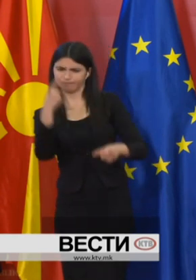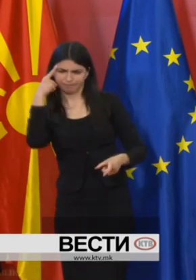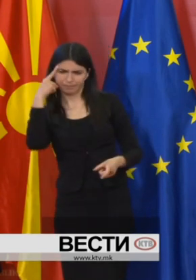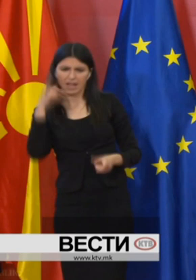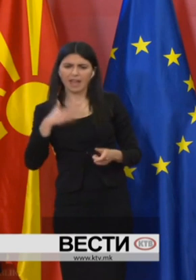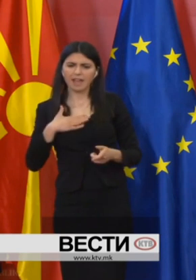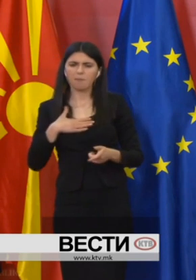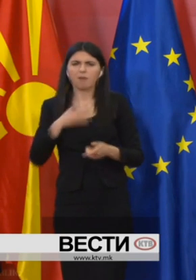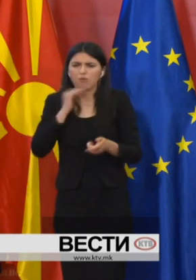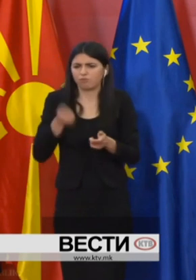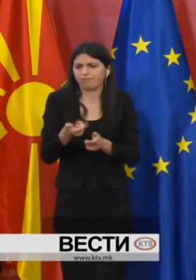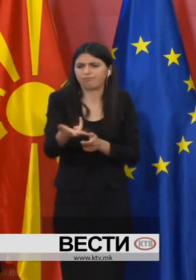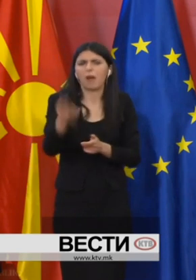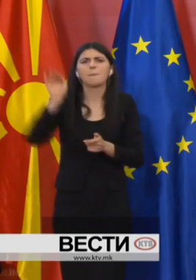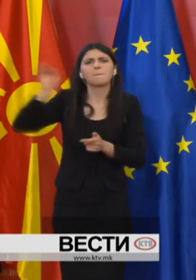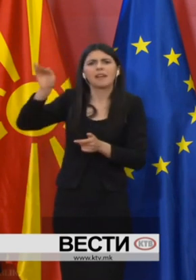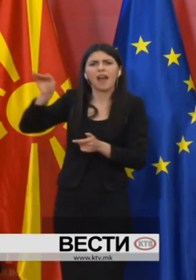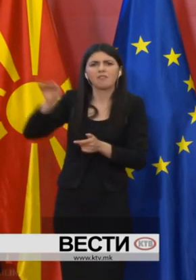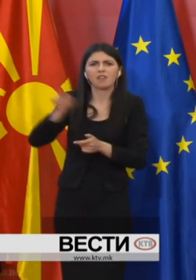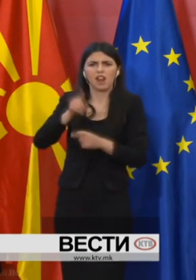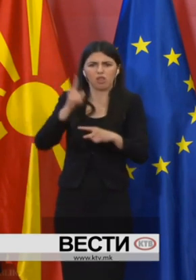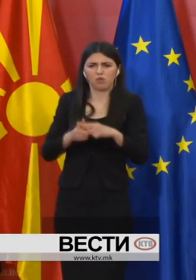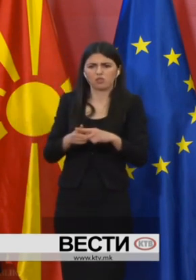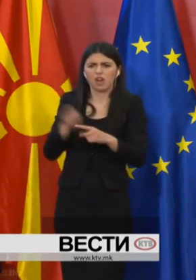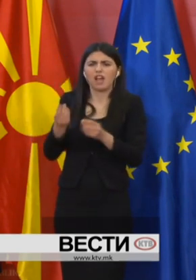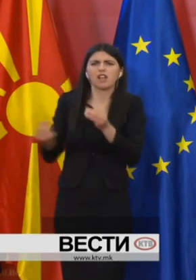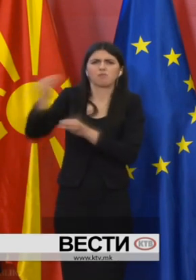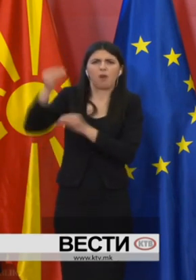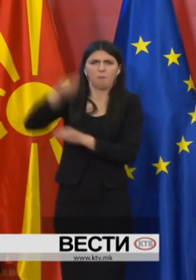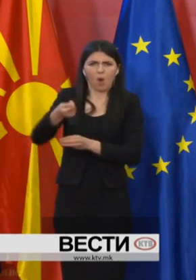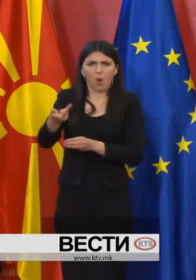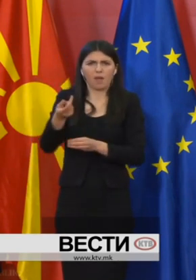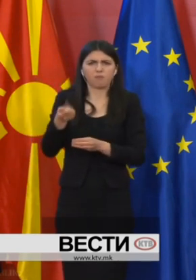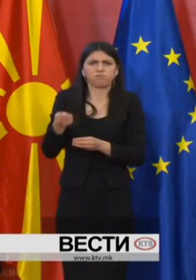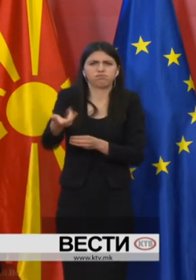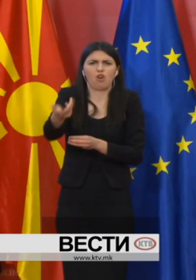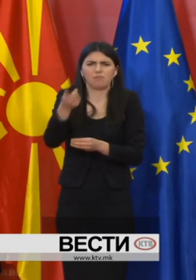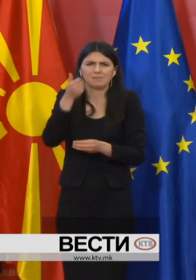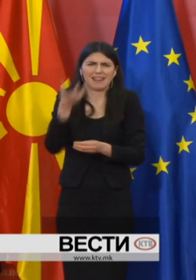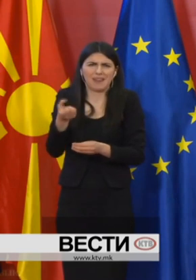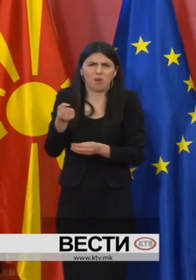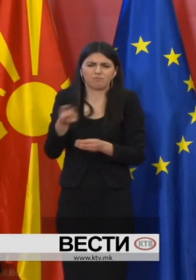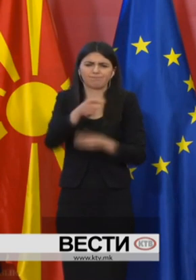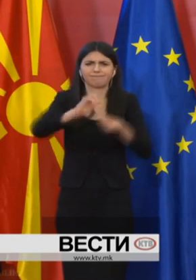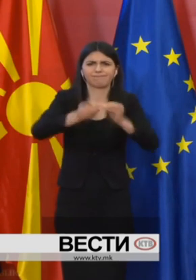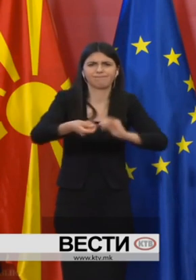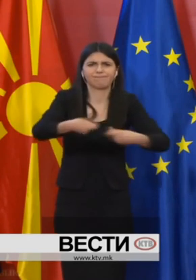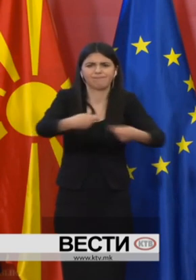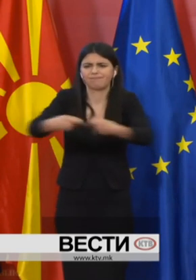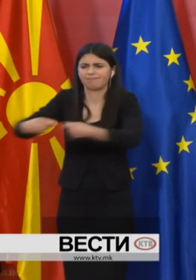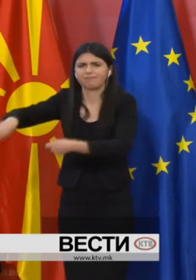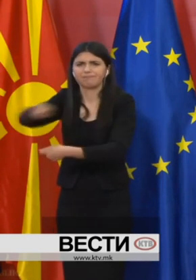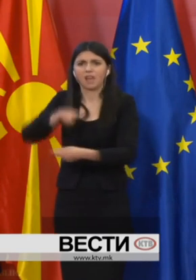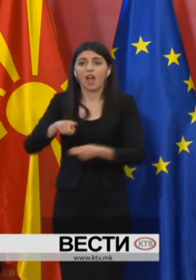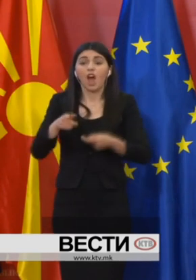неосновани пријави за зголемени цени, особено на лимони, кај одредени трговци. И со оглед на